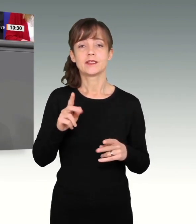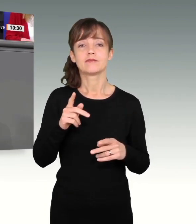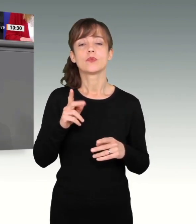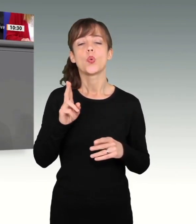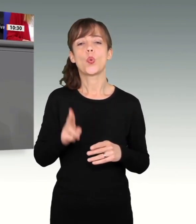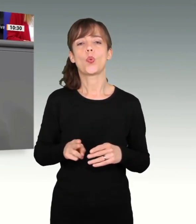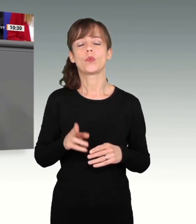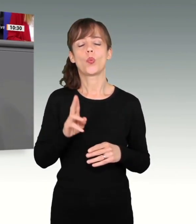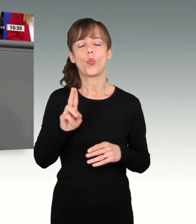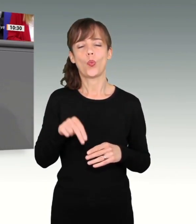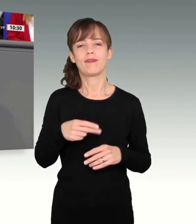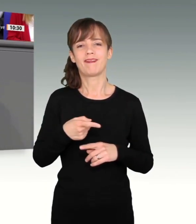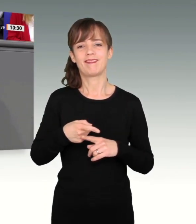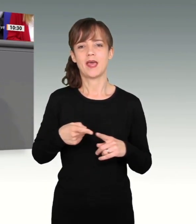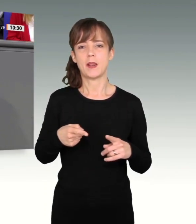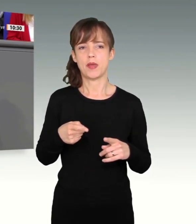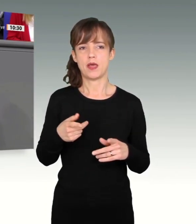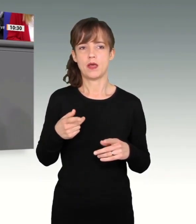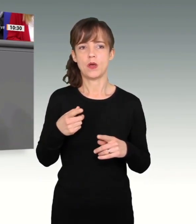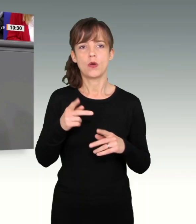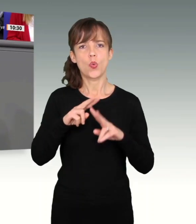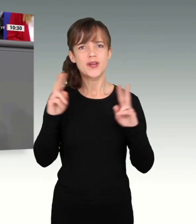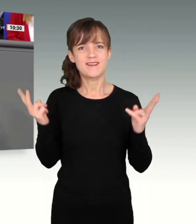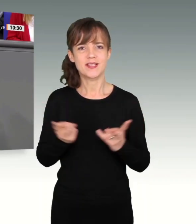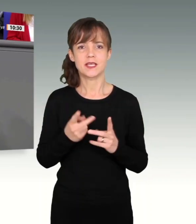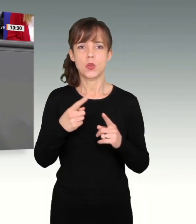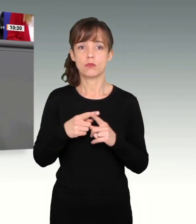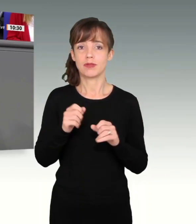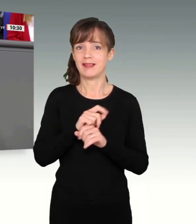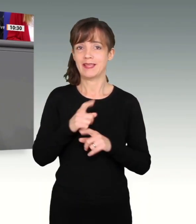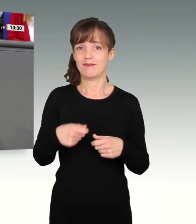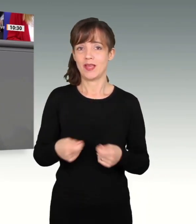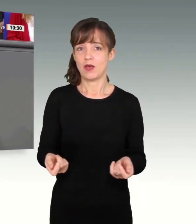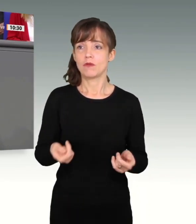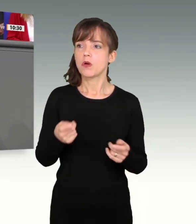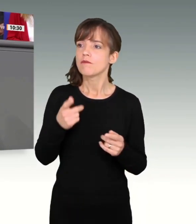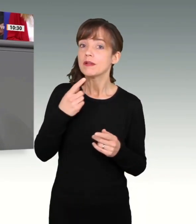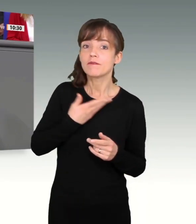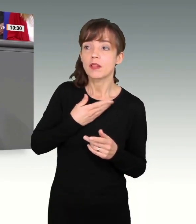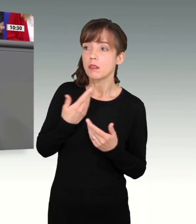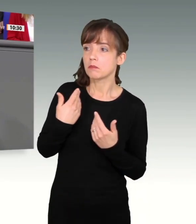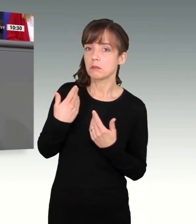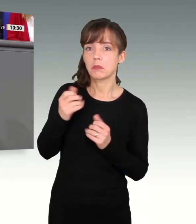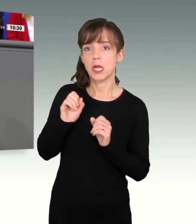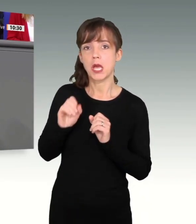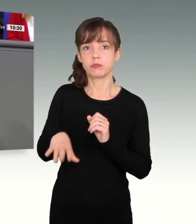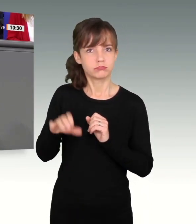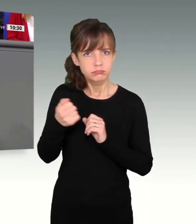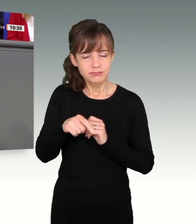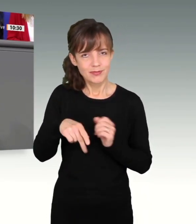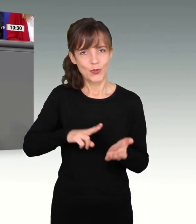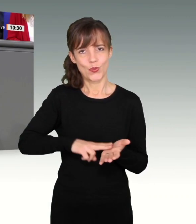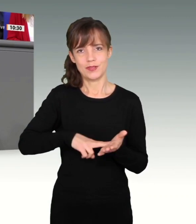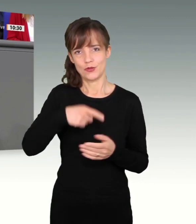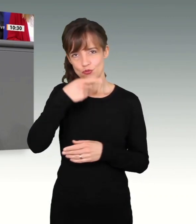universell und unveräußerlich. Man kann sie nicht mal abgeben, wenn man das selbst möchte. Sie gelten in Deutschland und sie